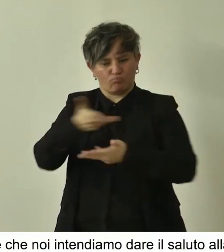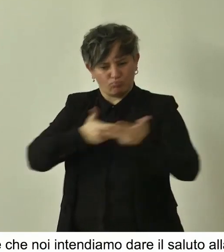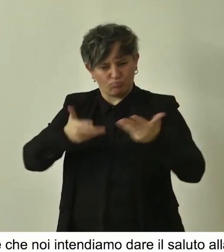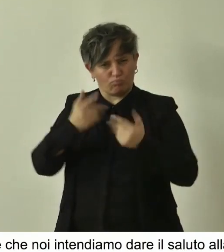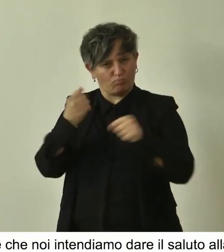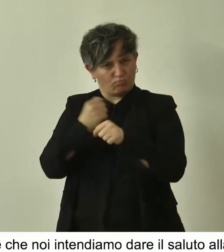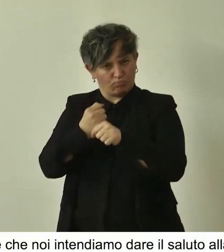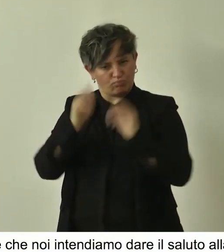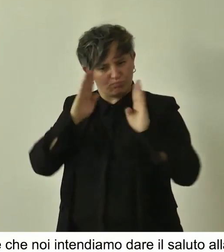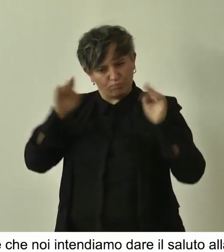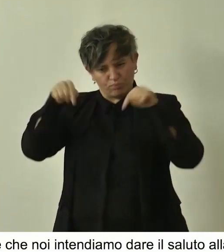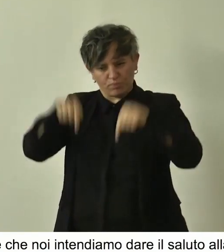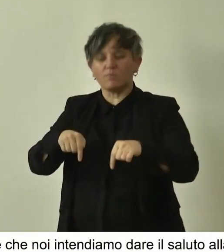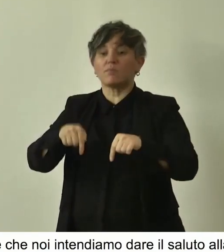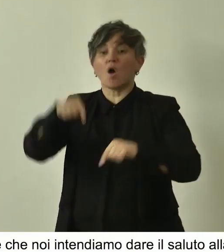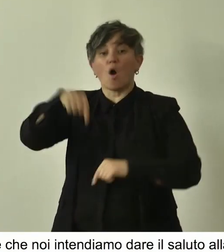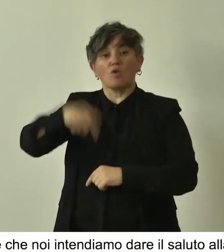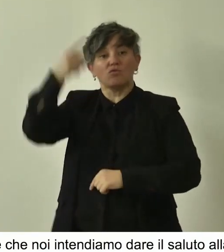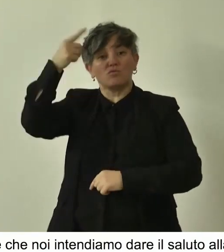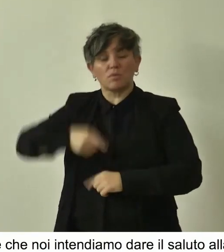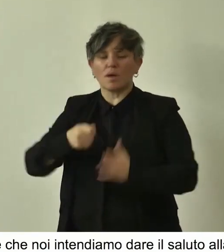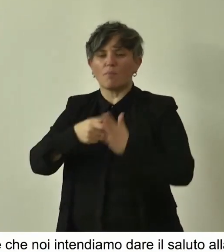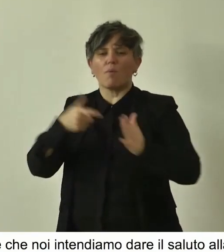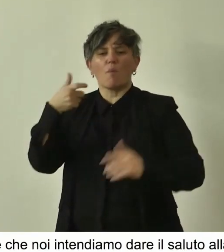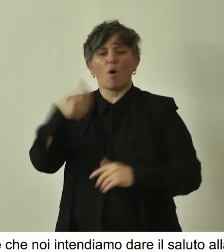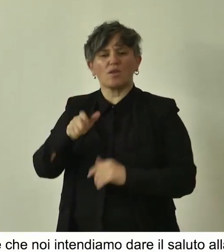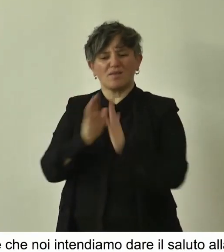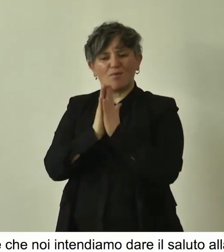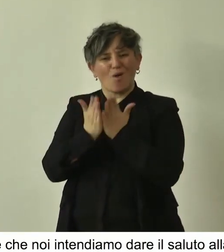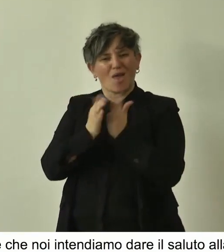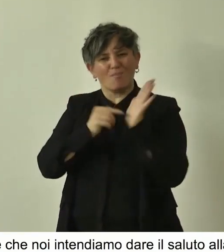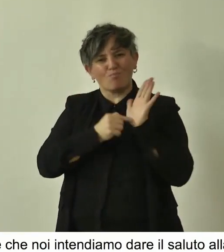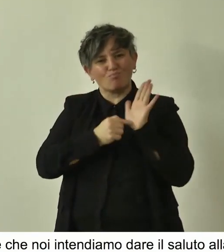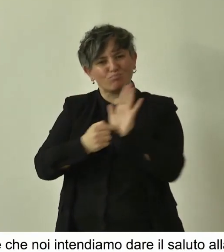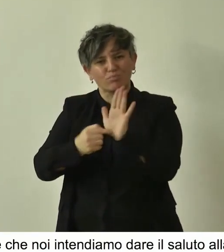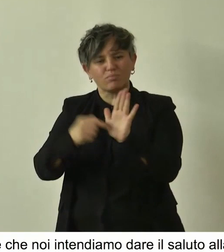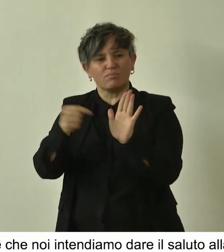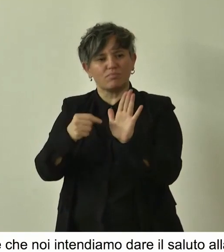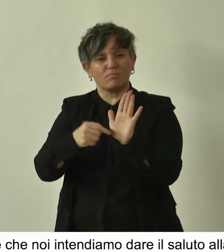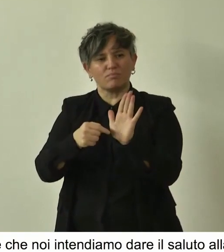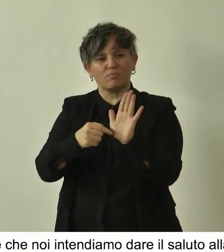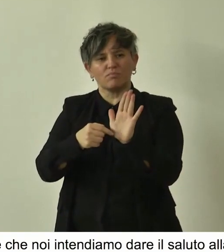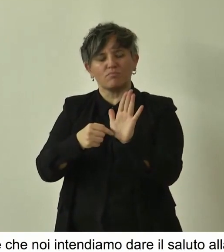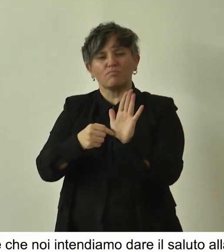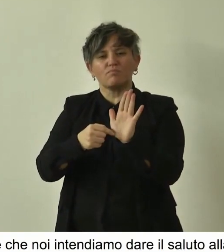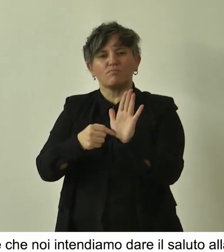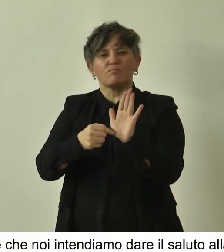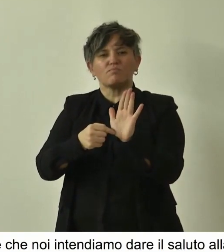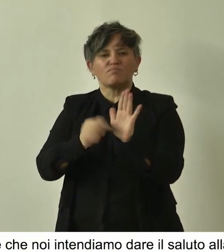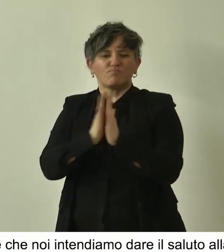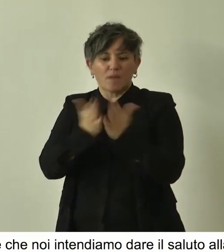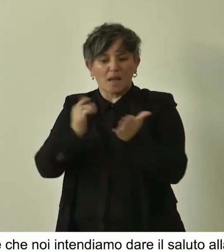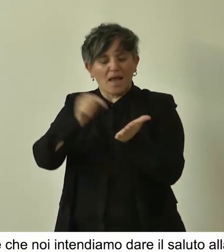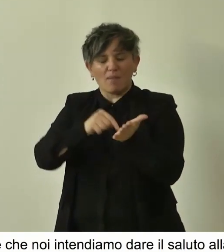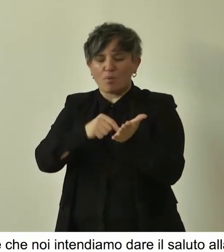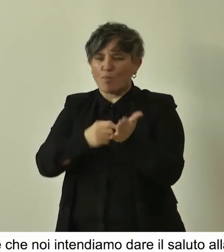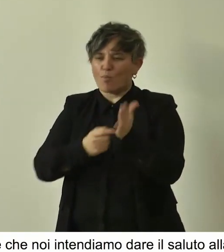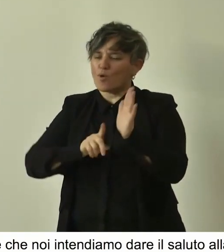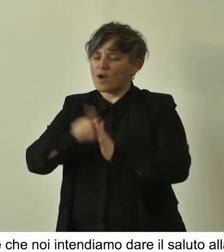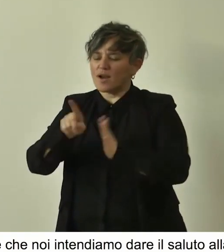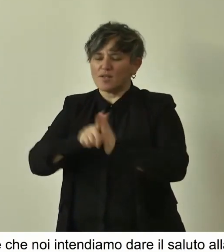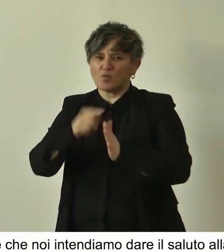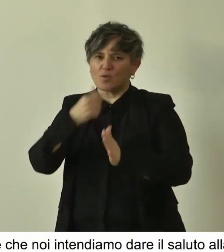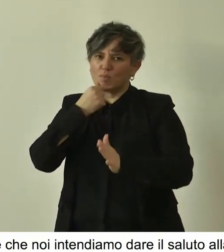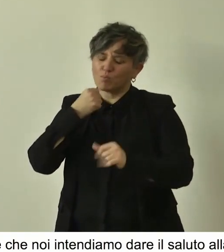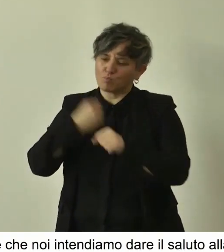perché presentiamo un volume che è il frutto, il frutto veramente molto bello,